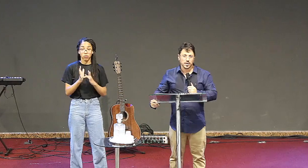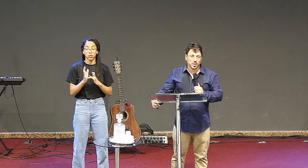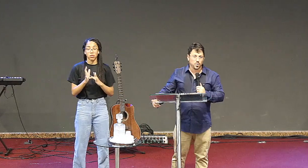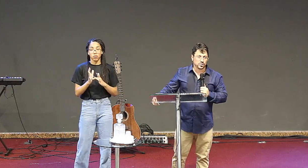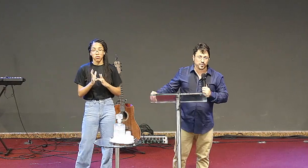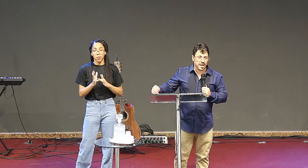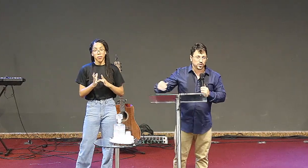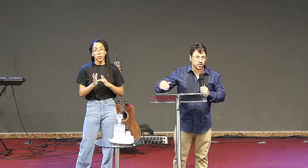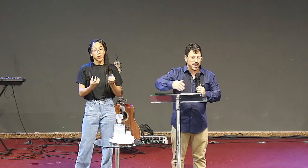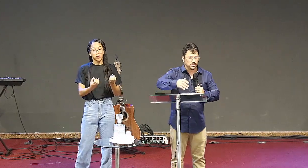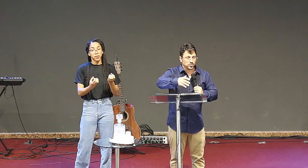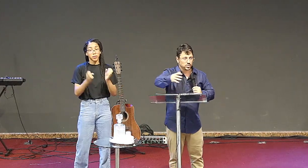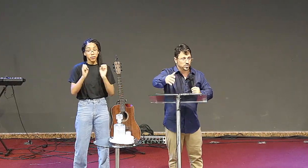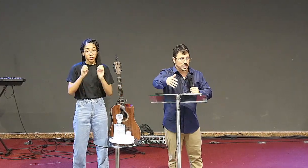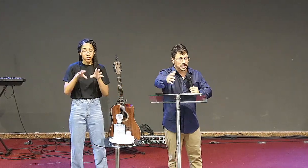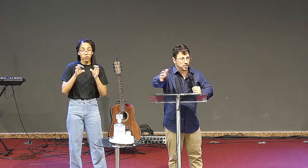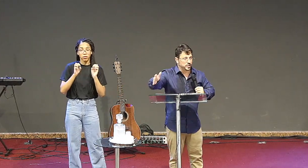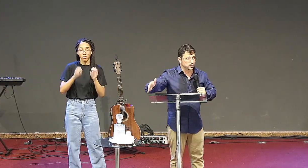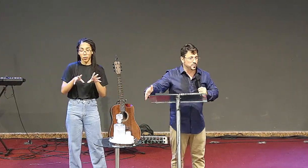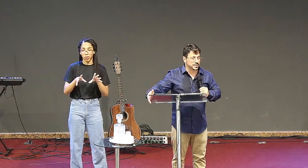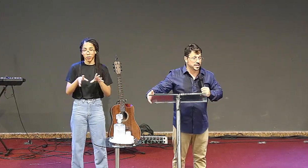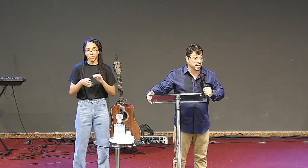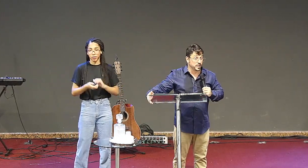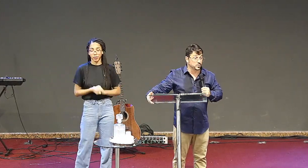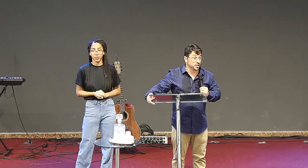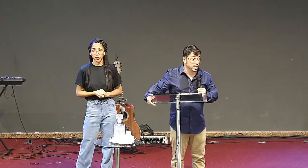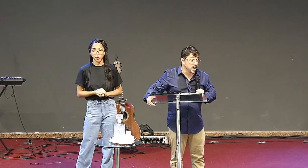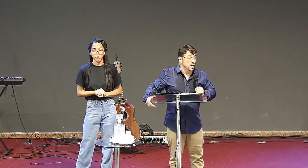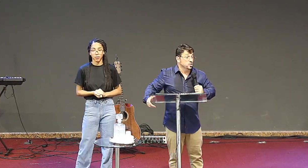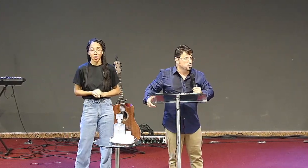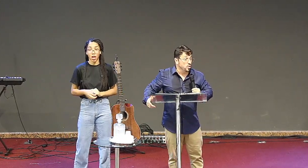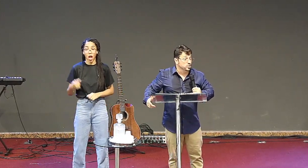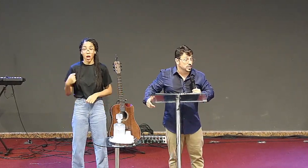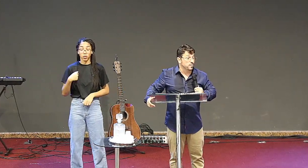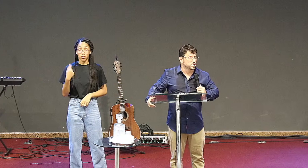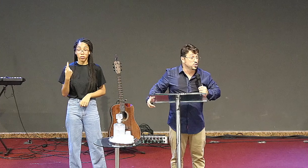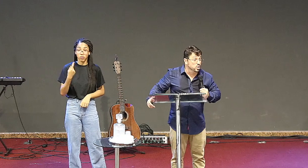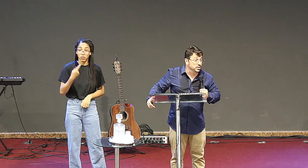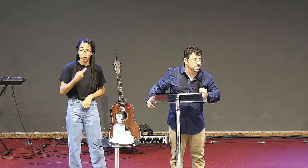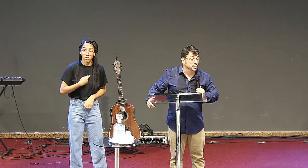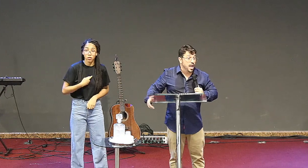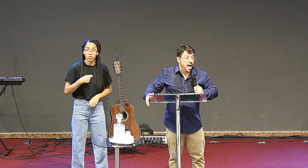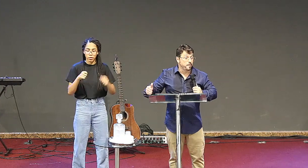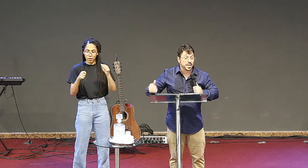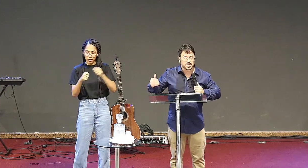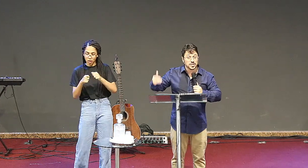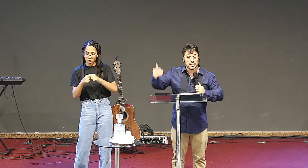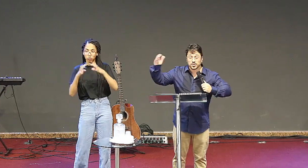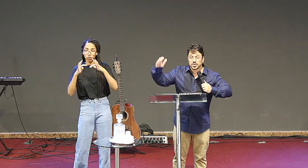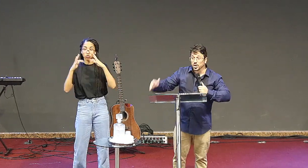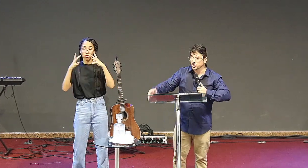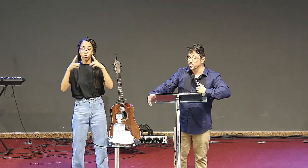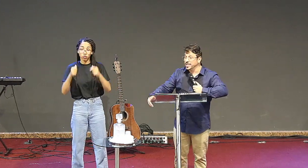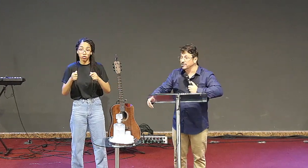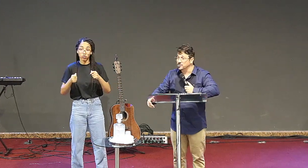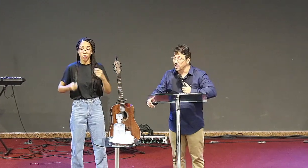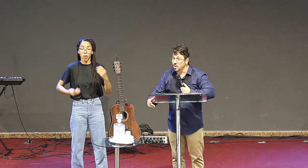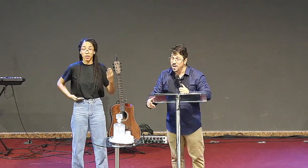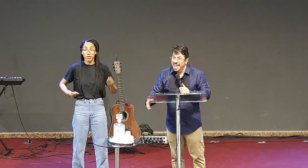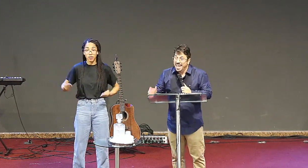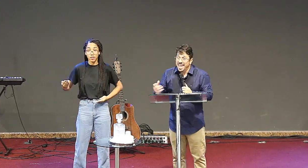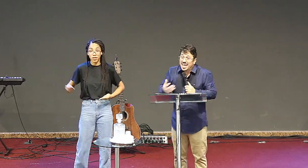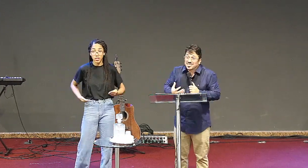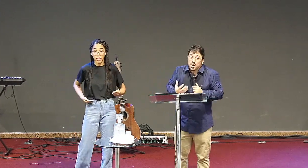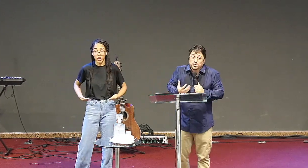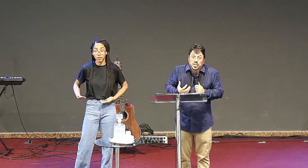e quando tivermos feito tudo ali que devíamos fazer devemos dizer somos servos inúteis apenas fizemos a nossa obrigação